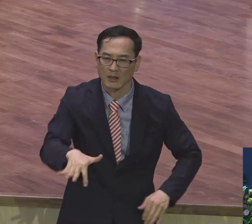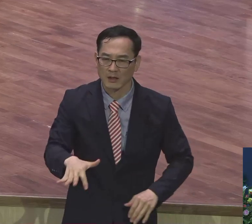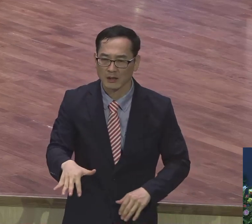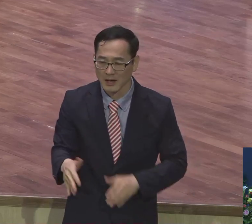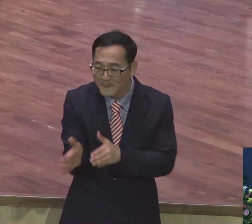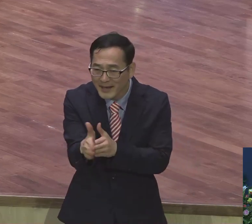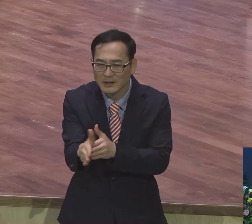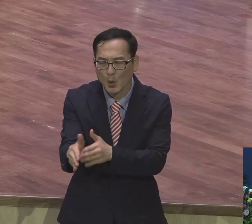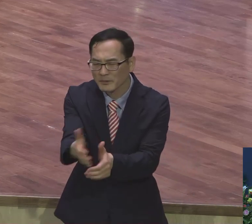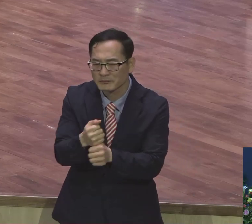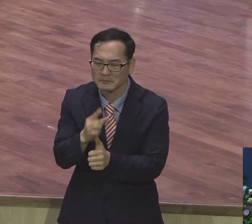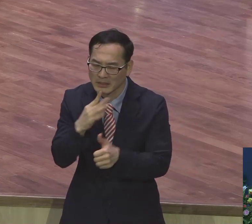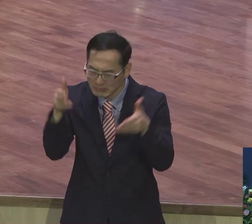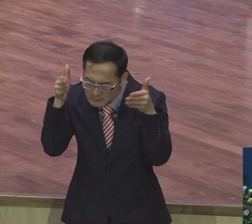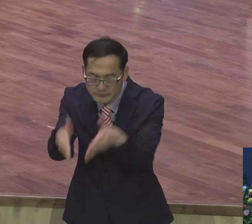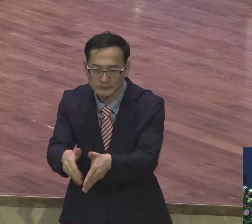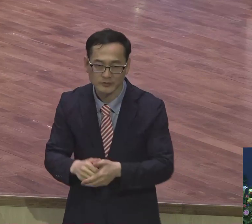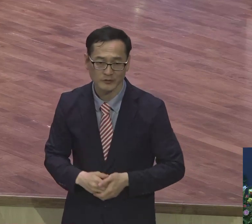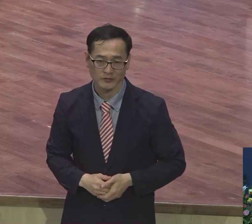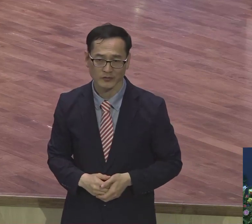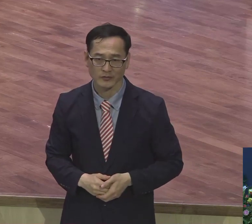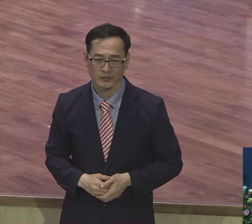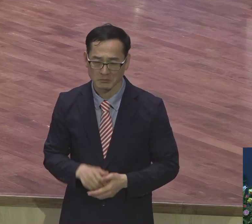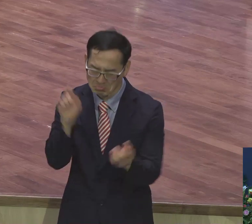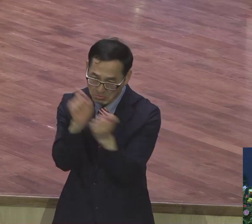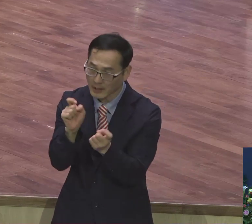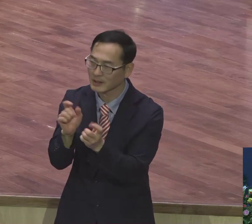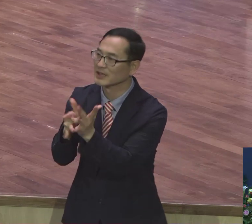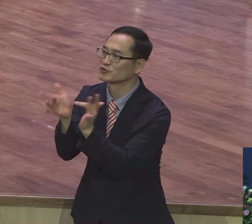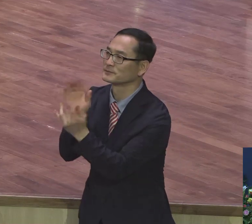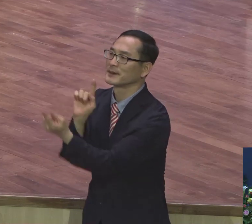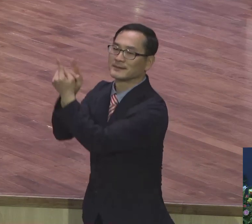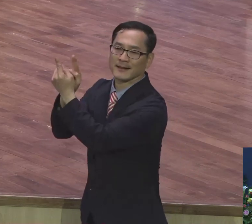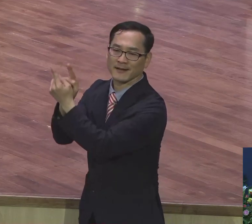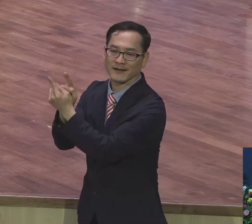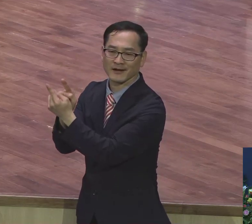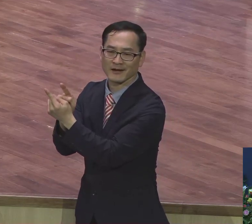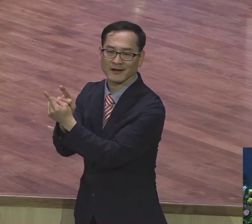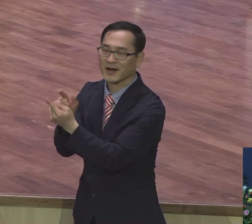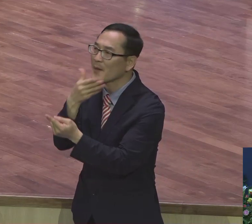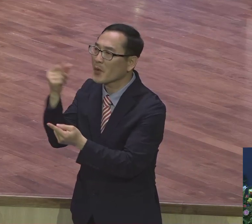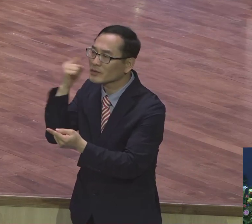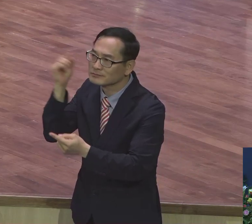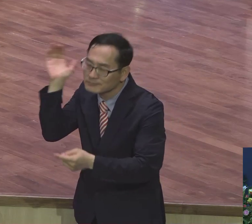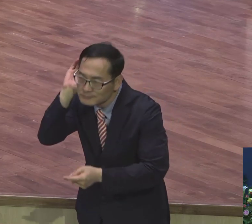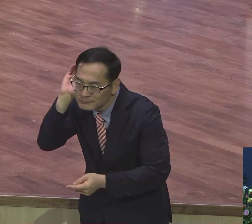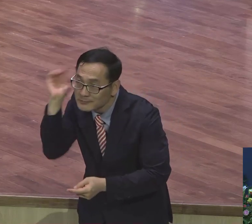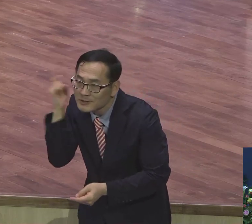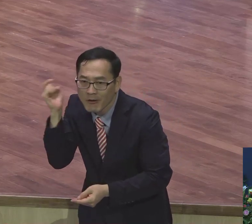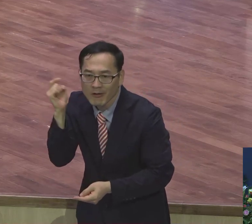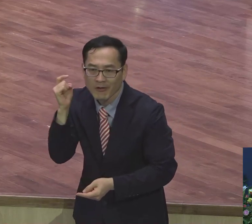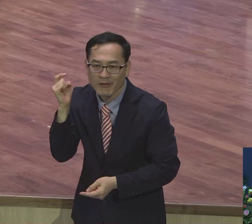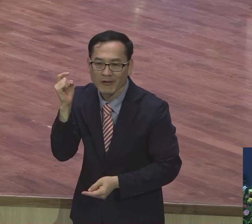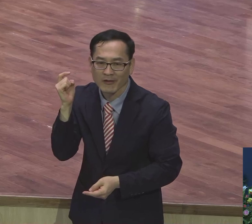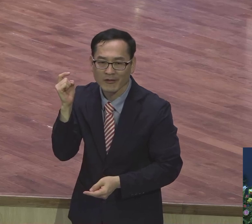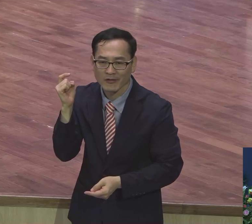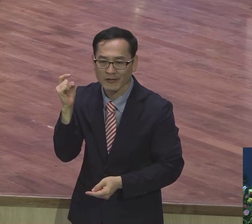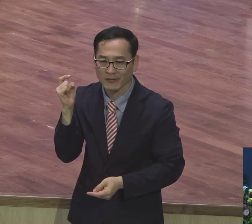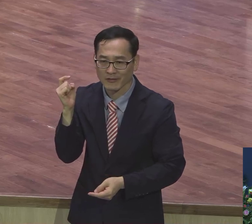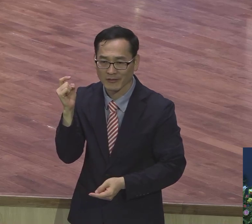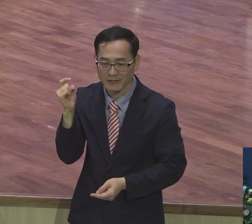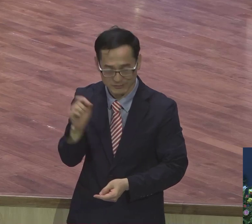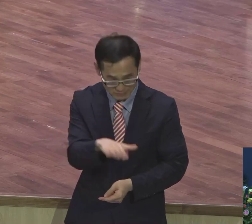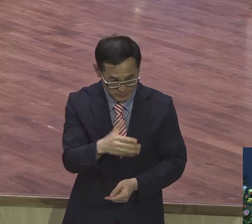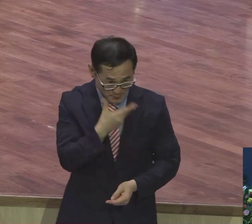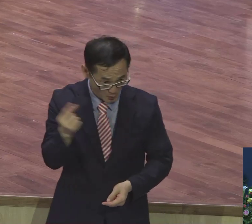돌다가 어쩌다가 예수님 때문에 예루살렘 온 것밖에 없는 이 촌사람들을 온 천하에